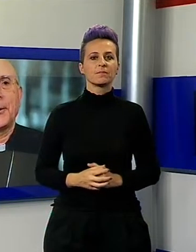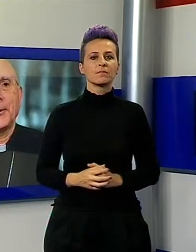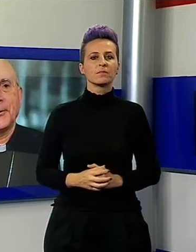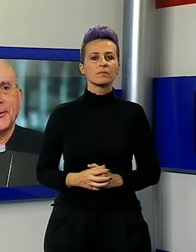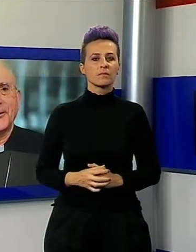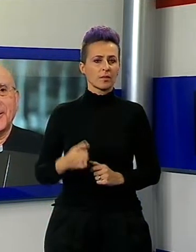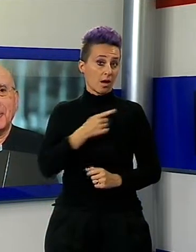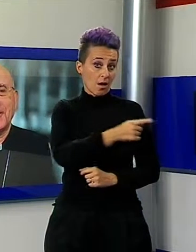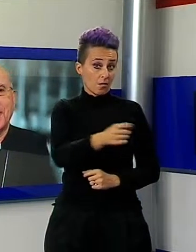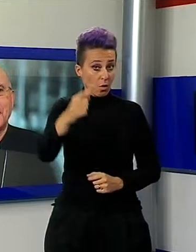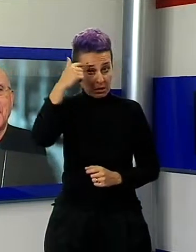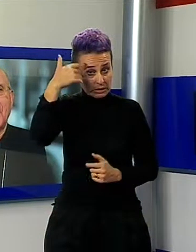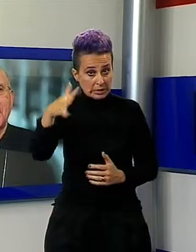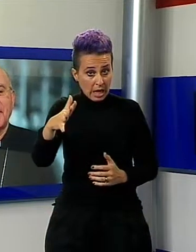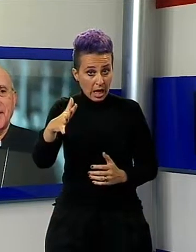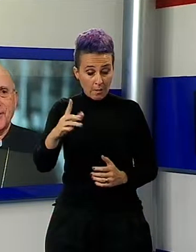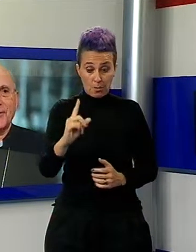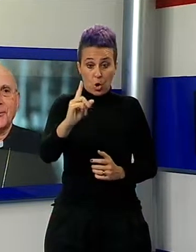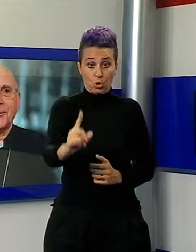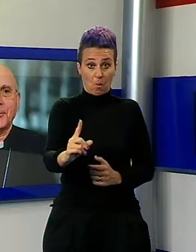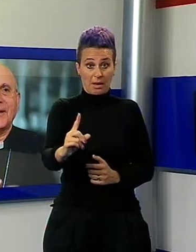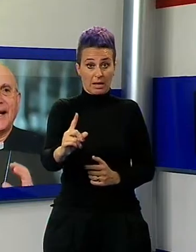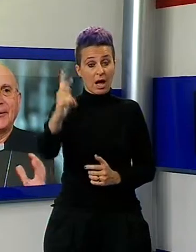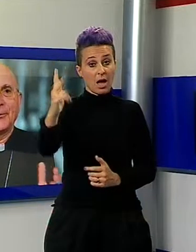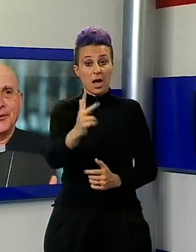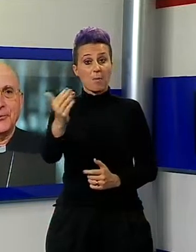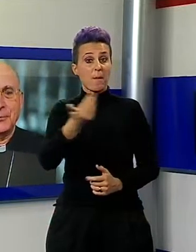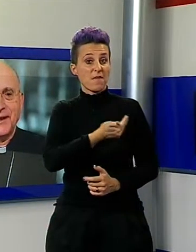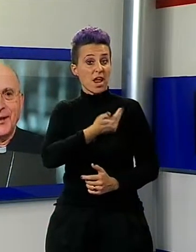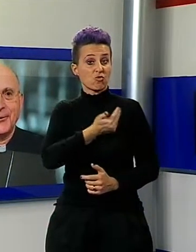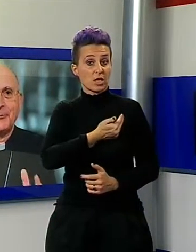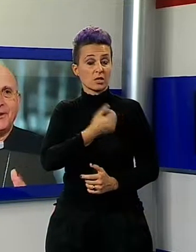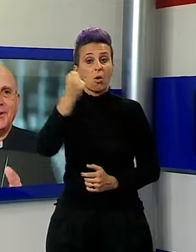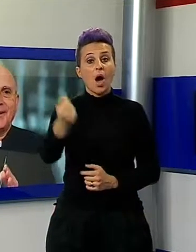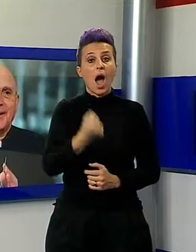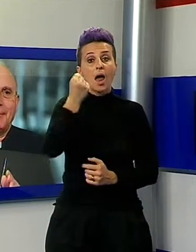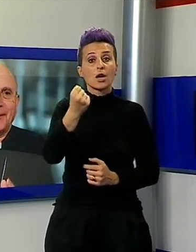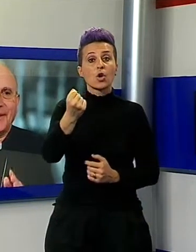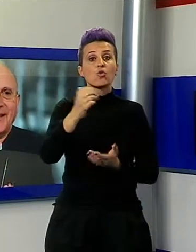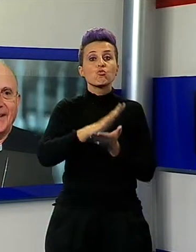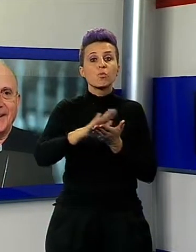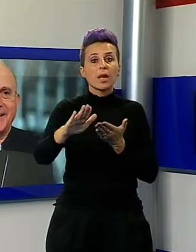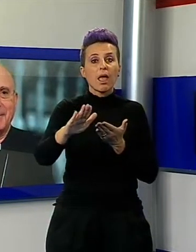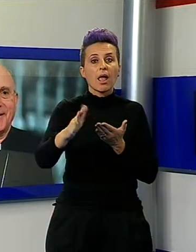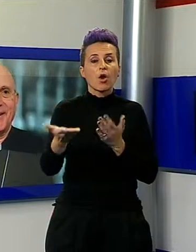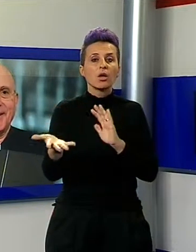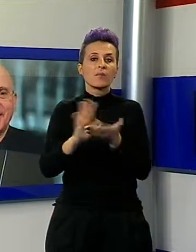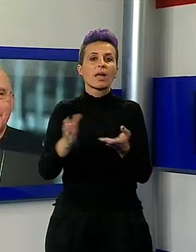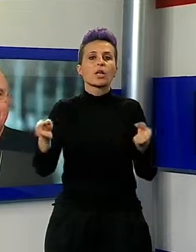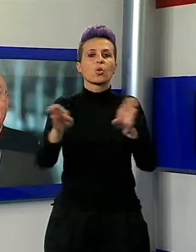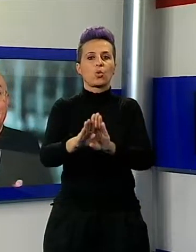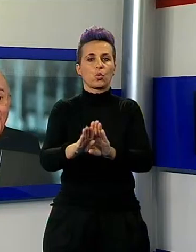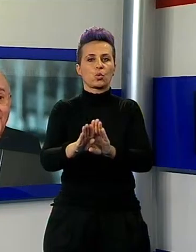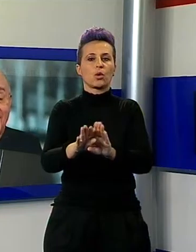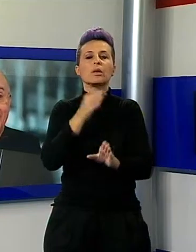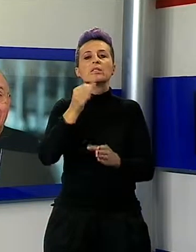Come noto, questa domenica Papa Francesco chiude l'anno del Giubileo, quindi la Porta Santa della Basilica di